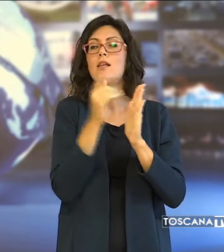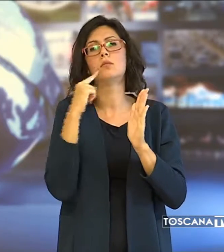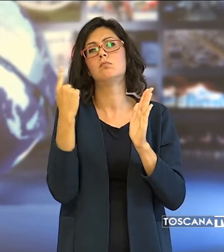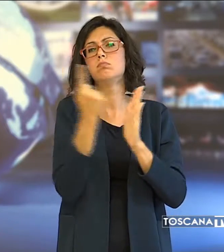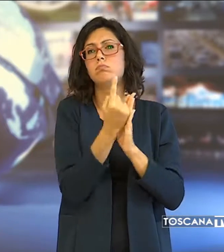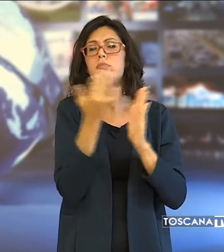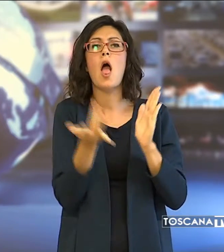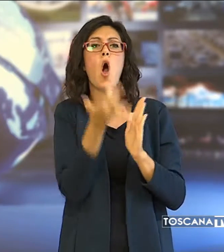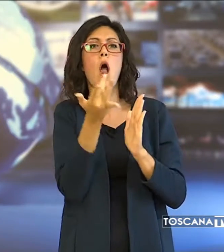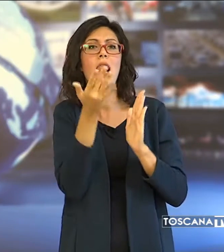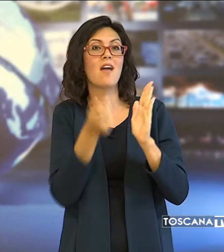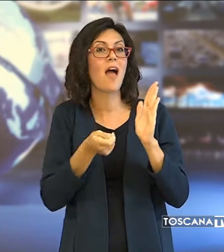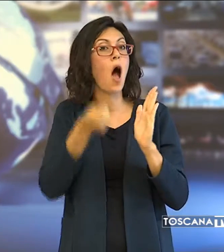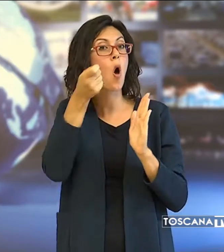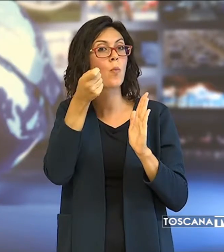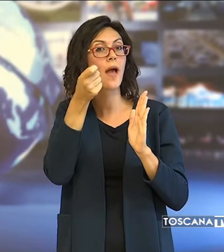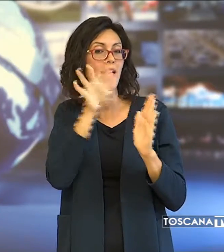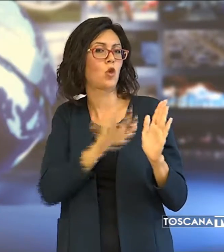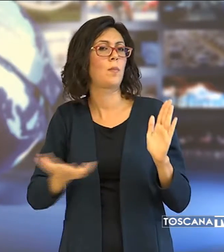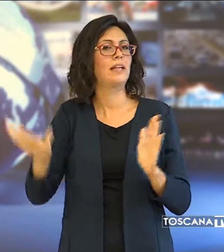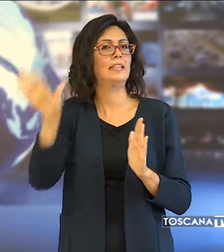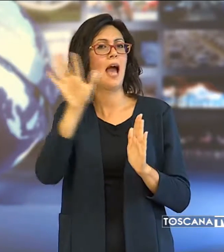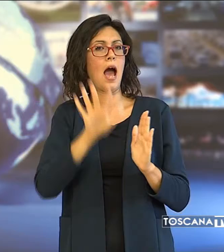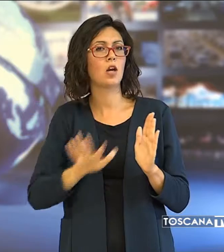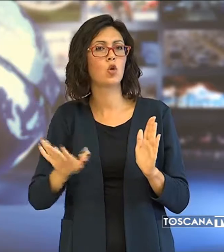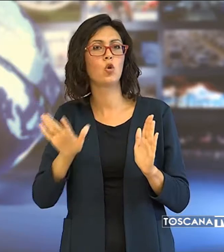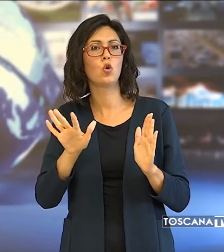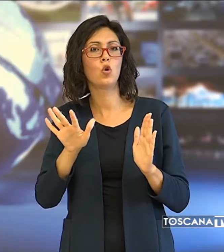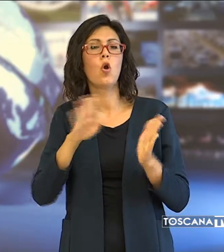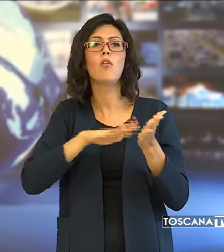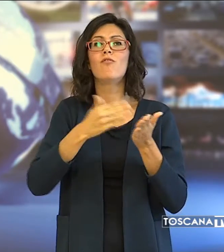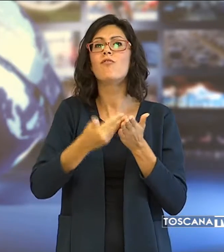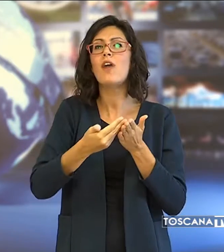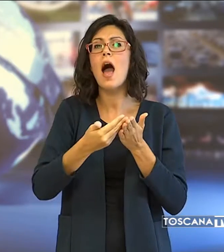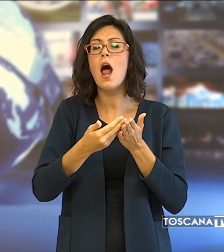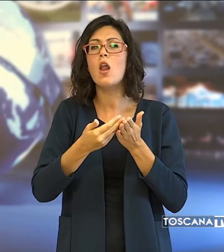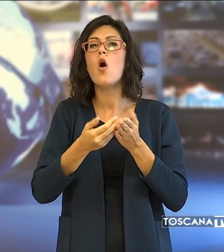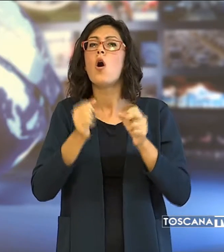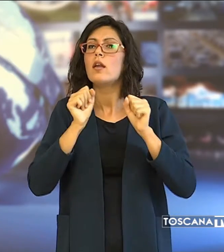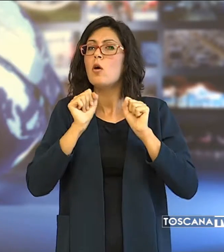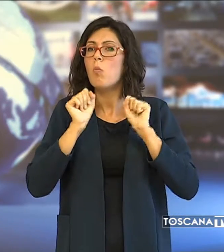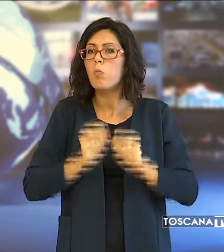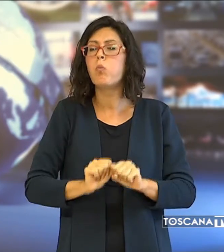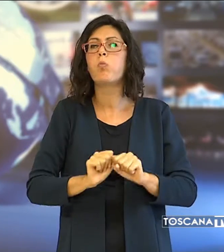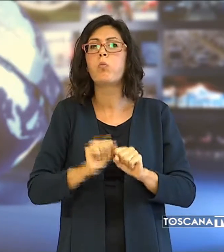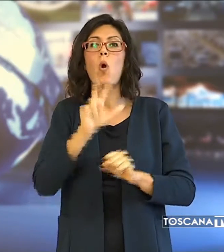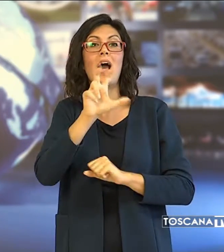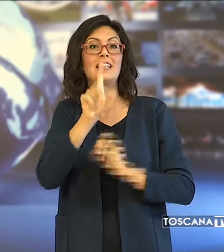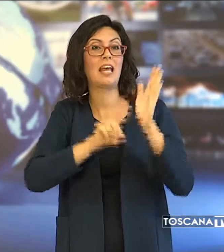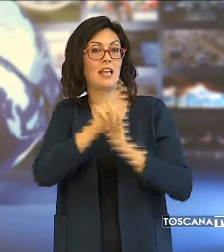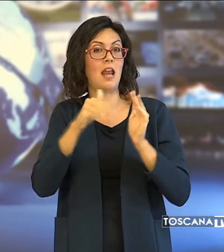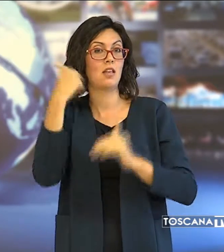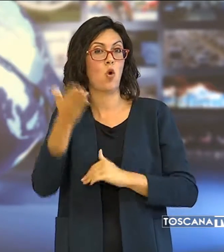o in lieve aumento sulle zone interne con valori localmente anche superiori a 30